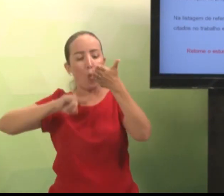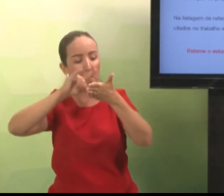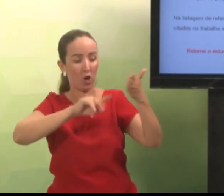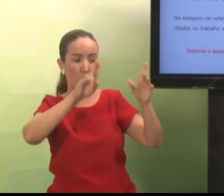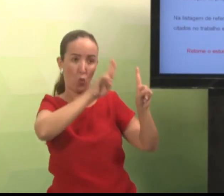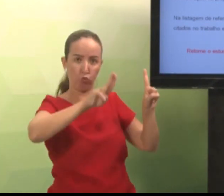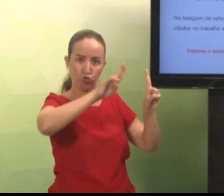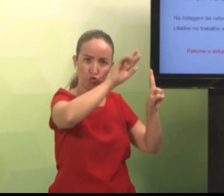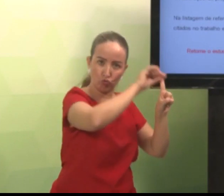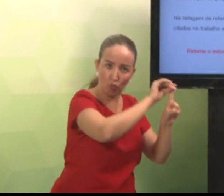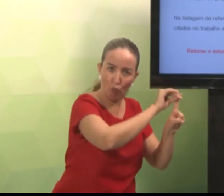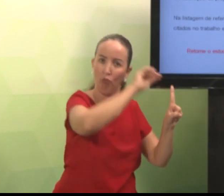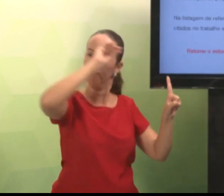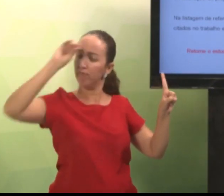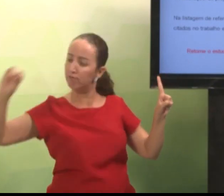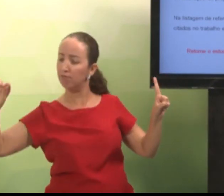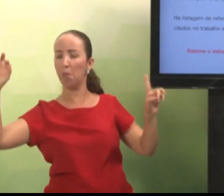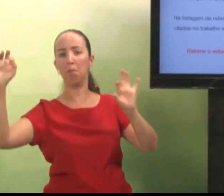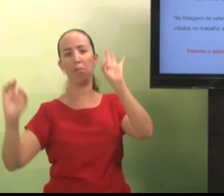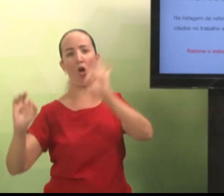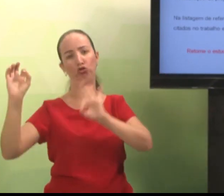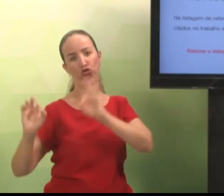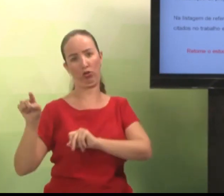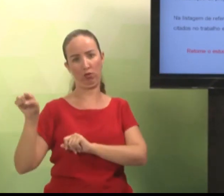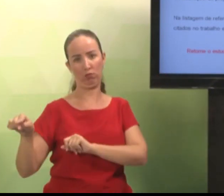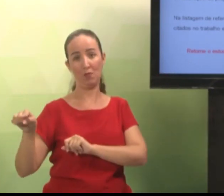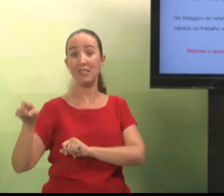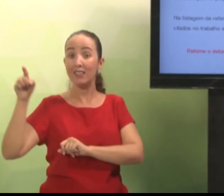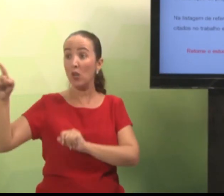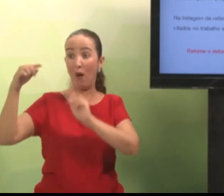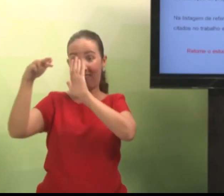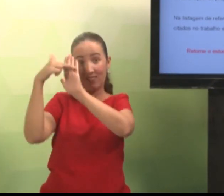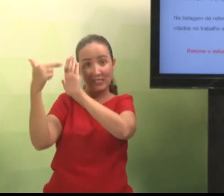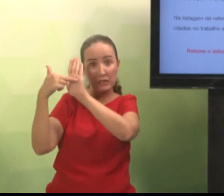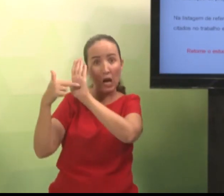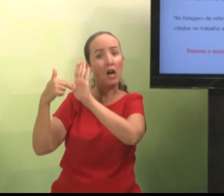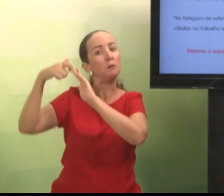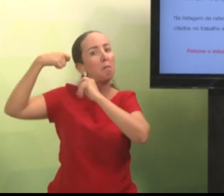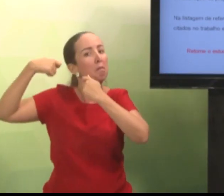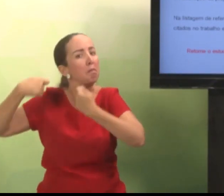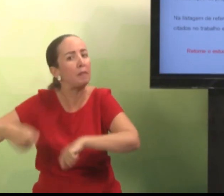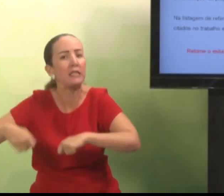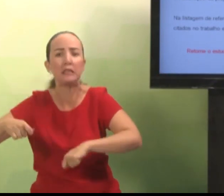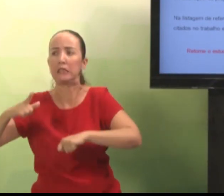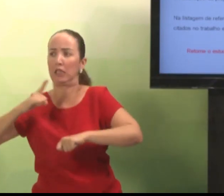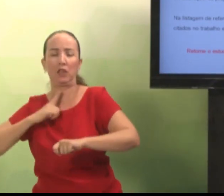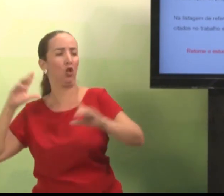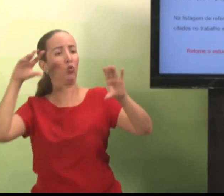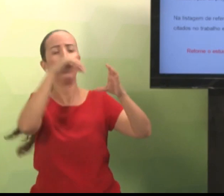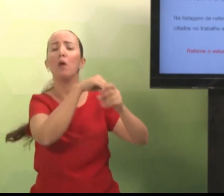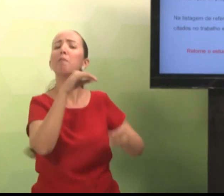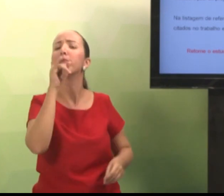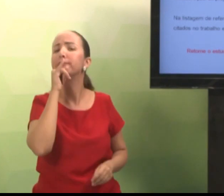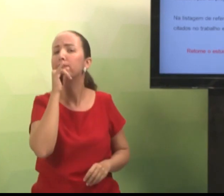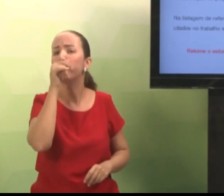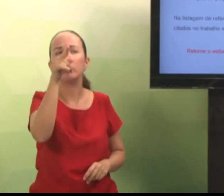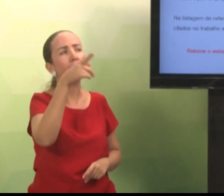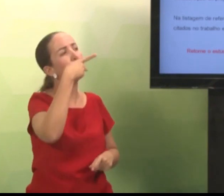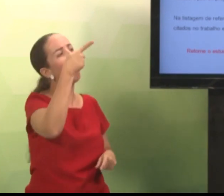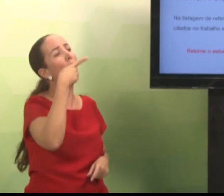utilizar documentos. Então, coloque na referência. Essa referência. Ela deve ser composta por